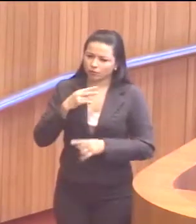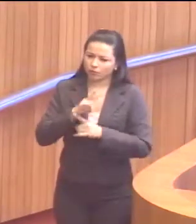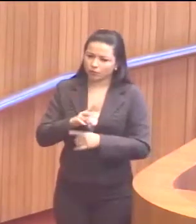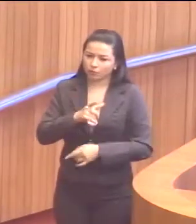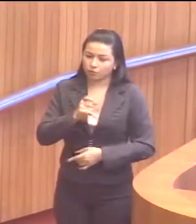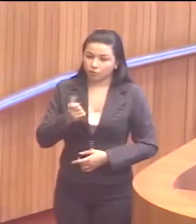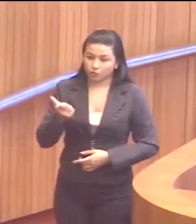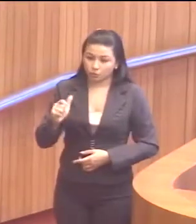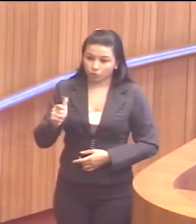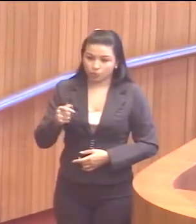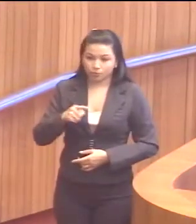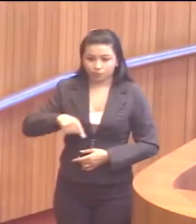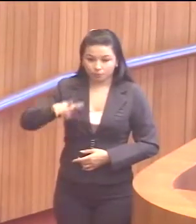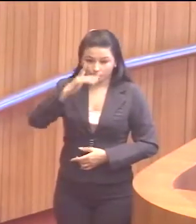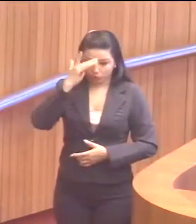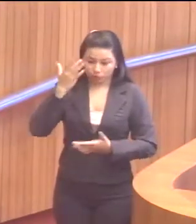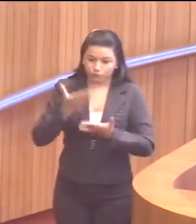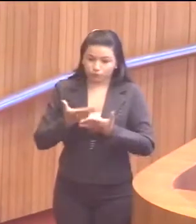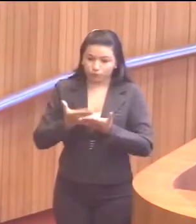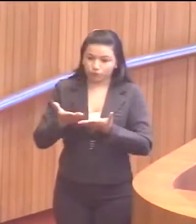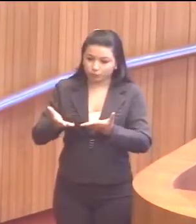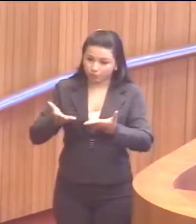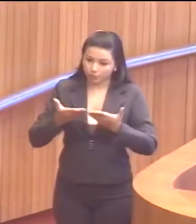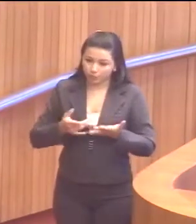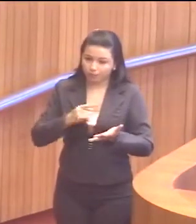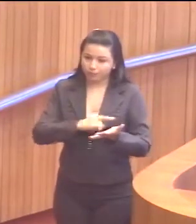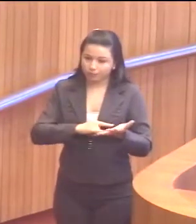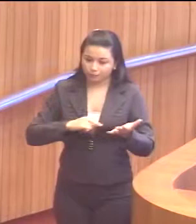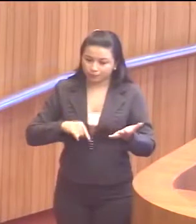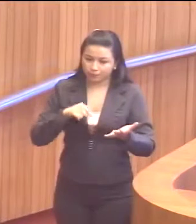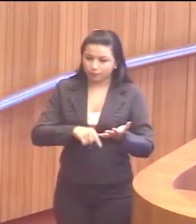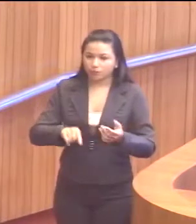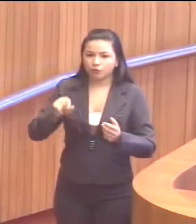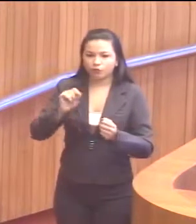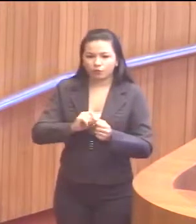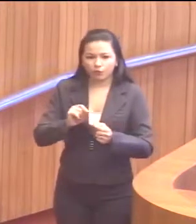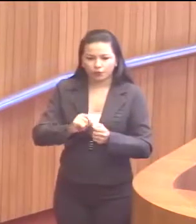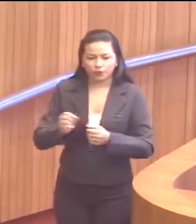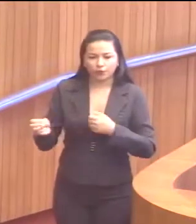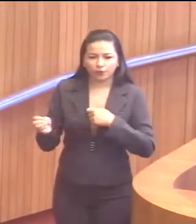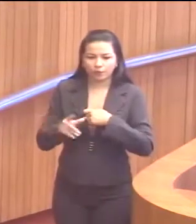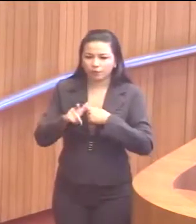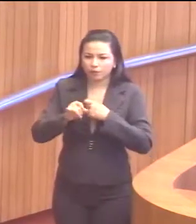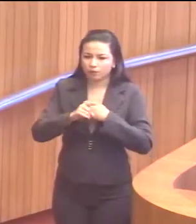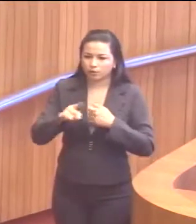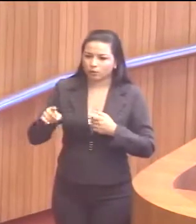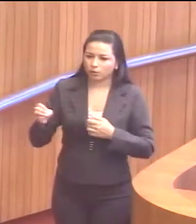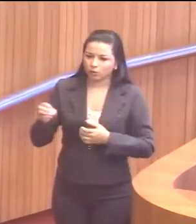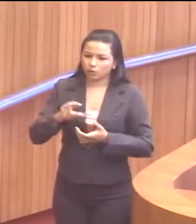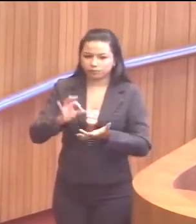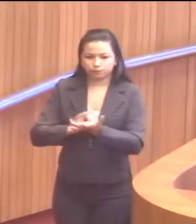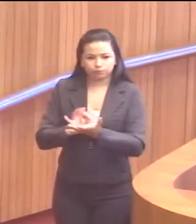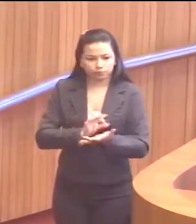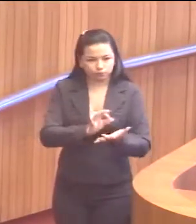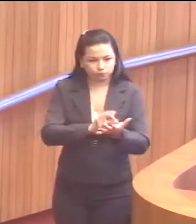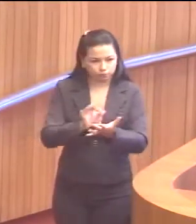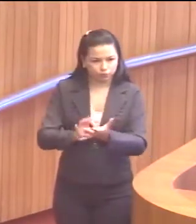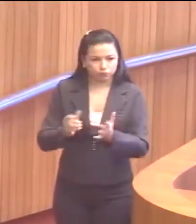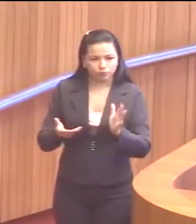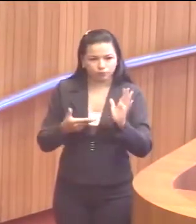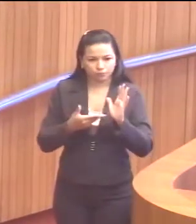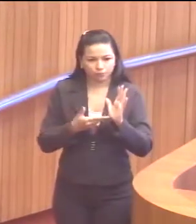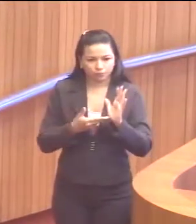vejo que em 2011, os estudantes me entregaram os documentos, foi feita nova licitação e novos contratos.